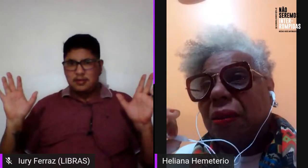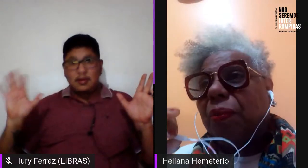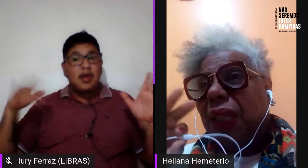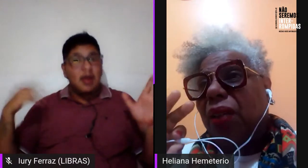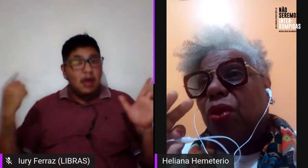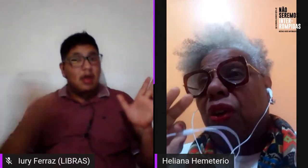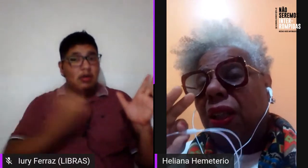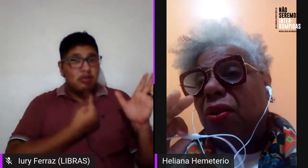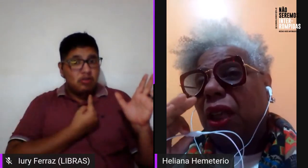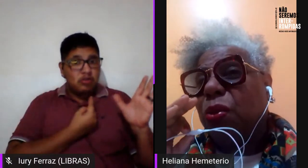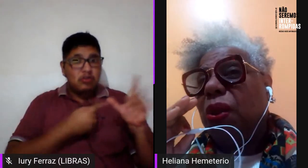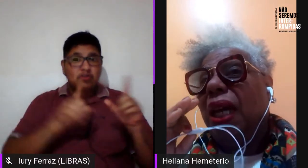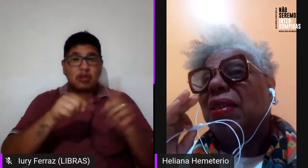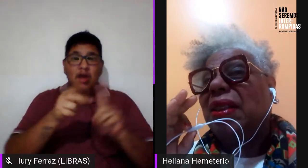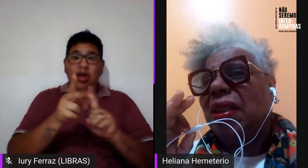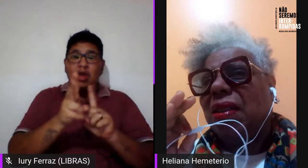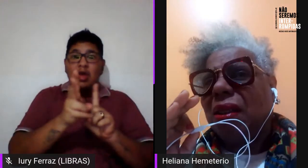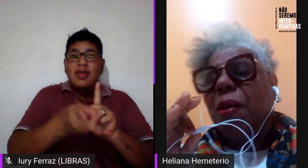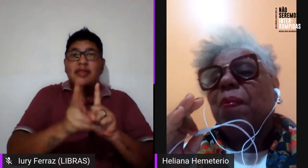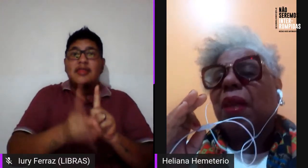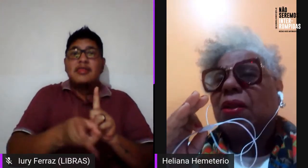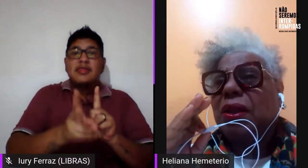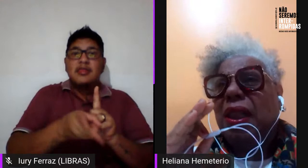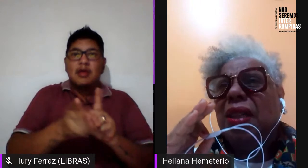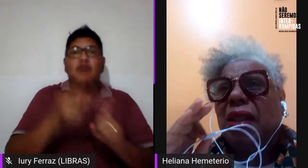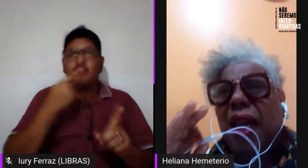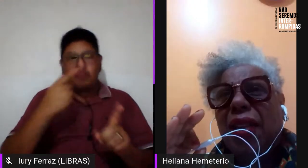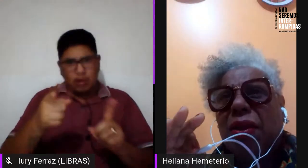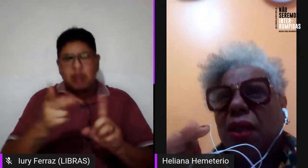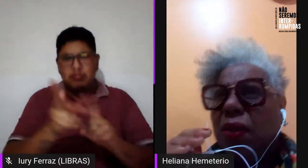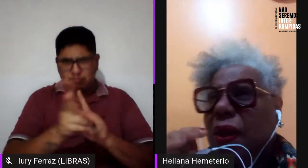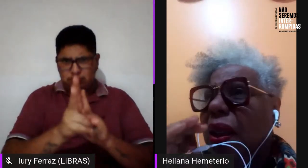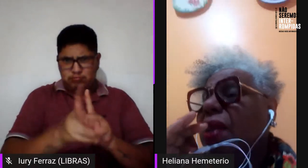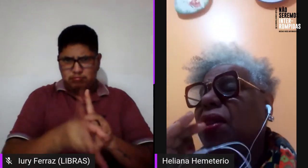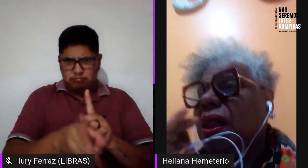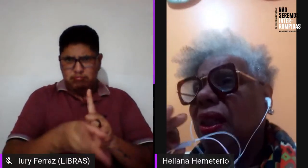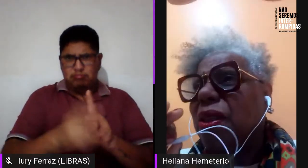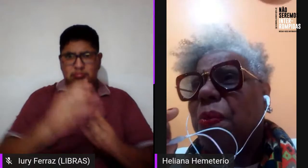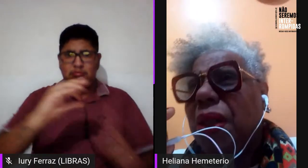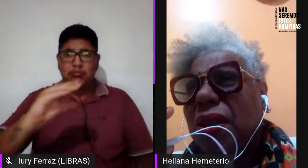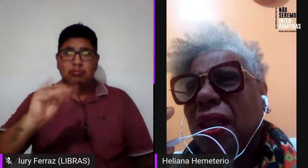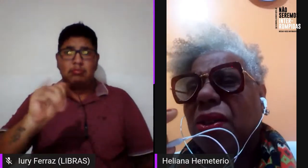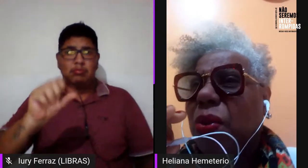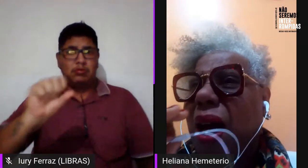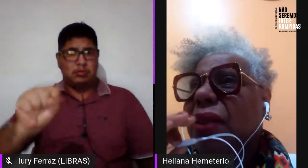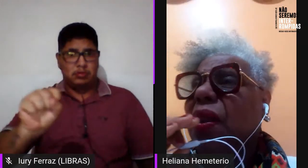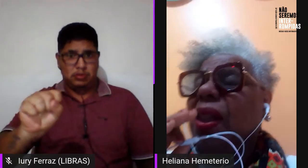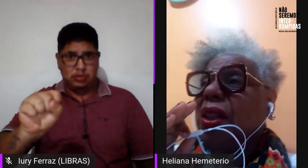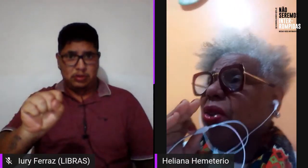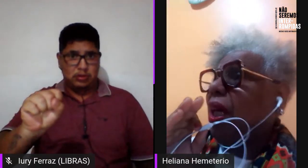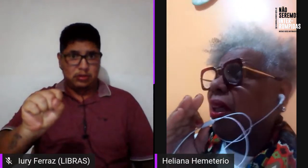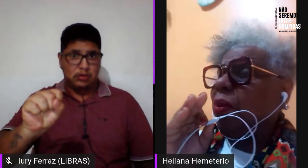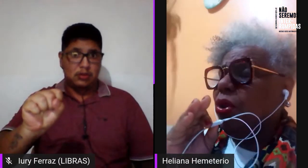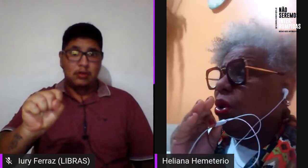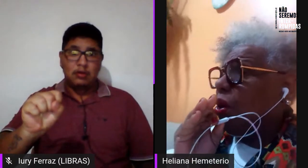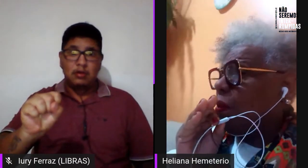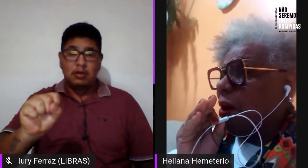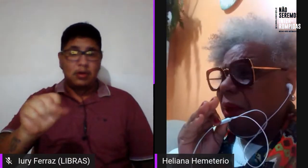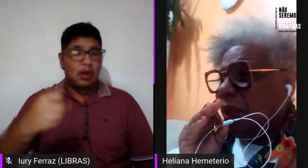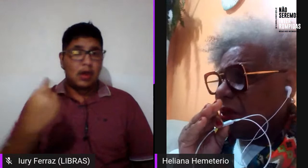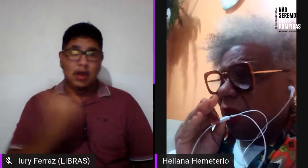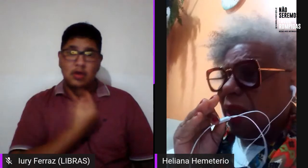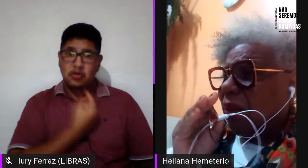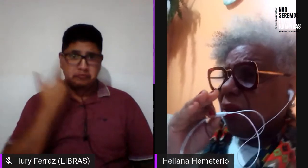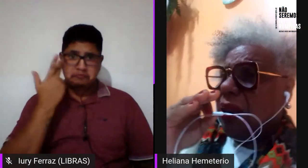cis, estou falando das mulheres cis, cis lésbicas, cis bissexuais, estaríamos